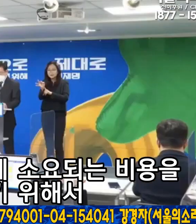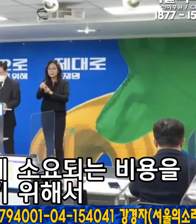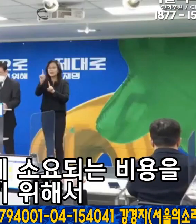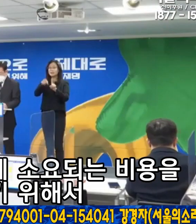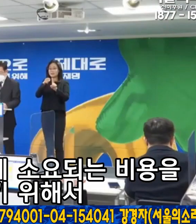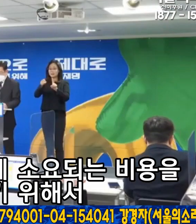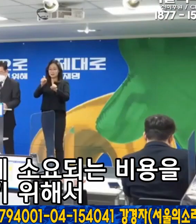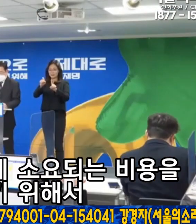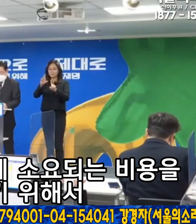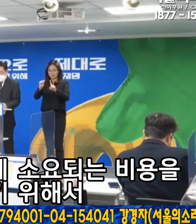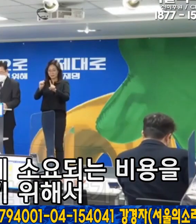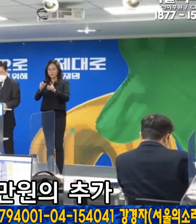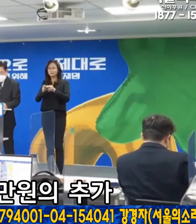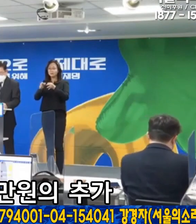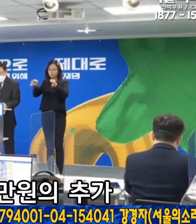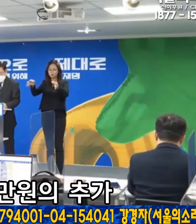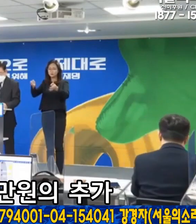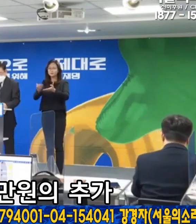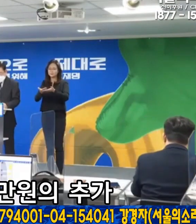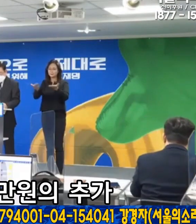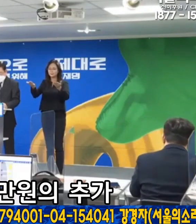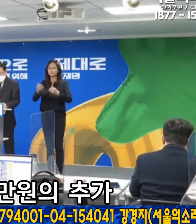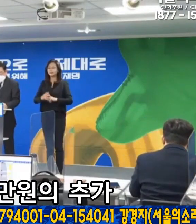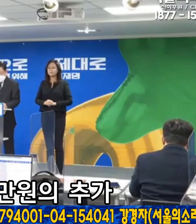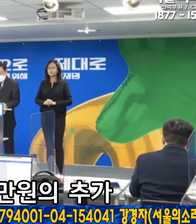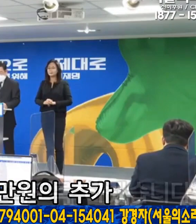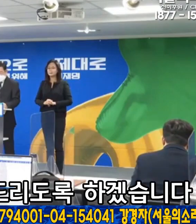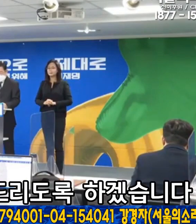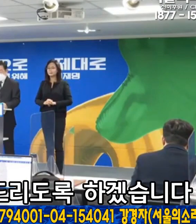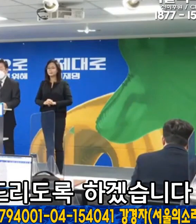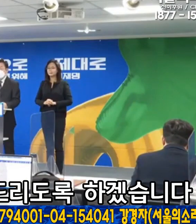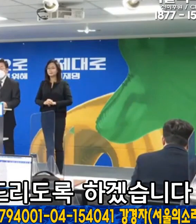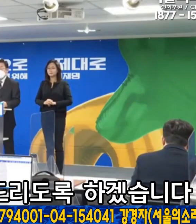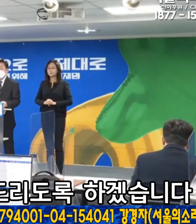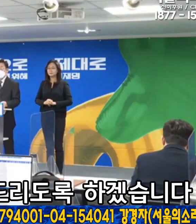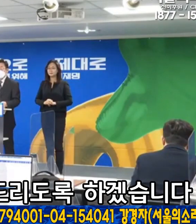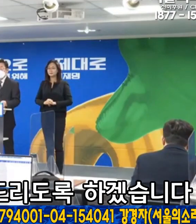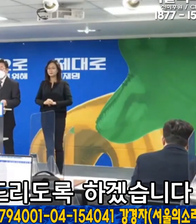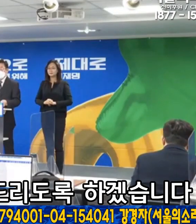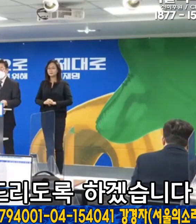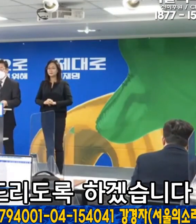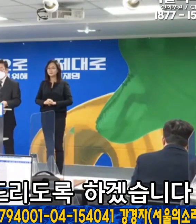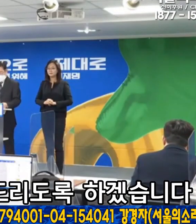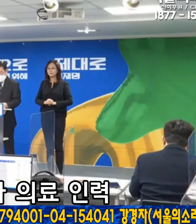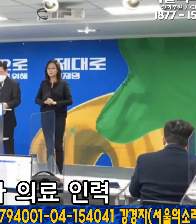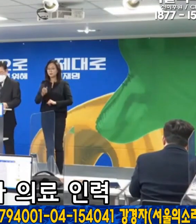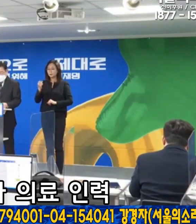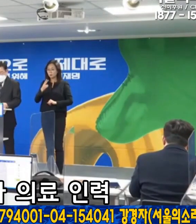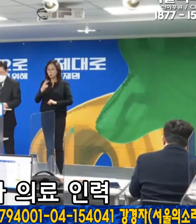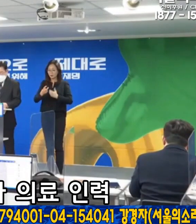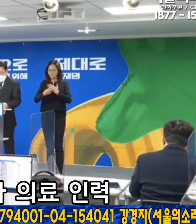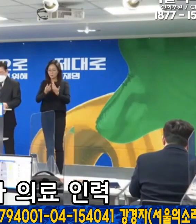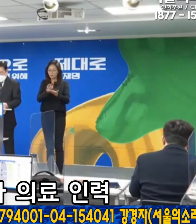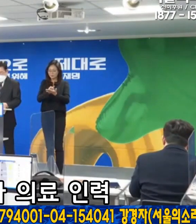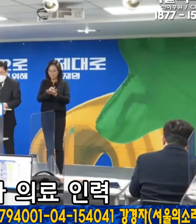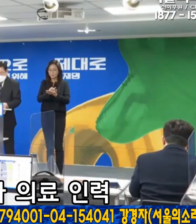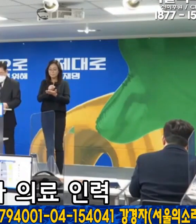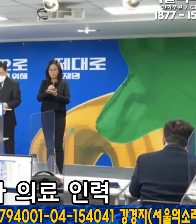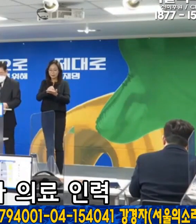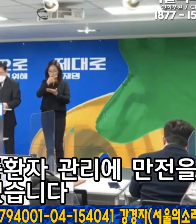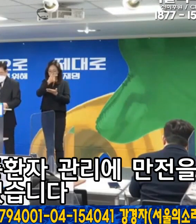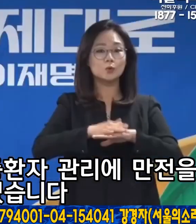지원하기 위해서 1인당 10만원의 추가 지원금을 지급해 드리도록 하겠습니다. 병상 확보와